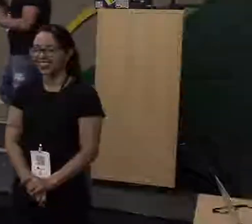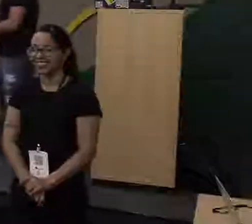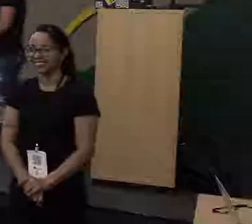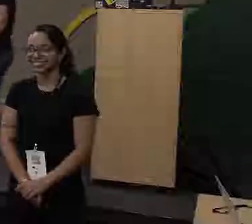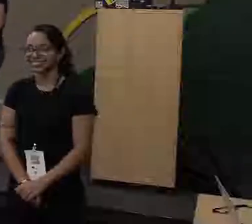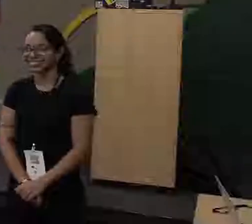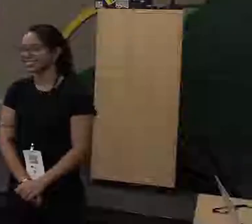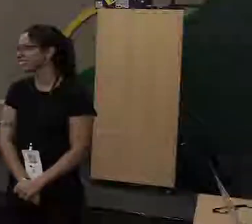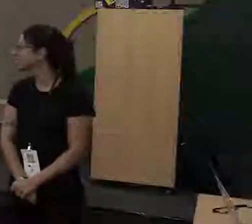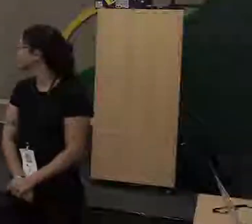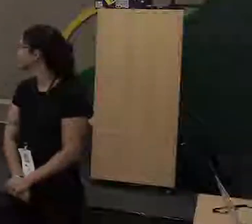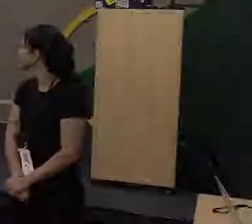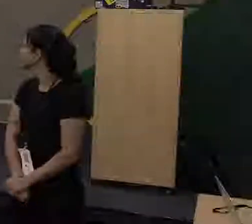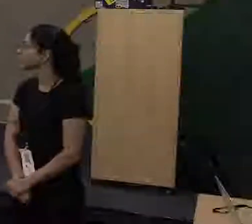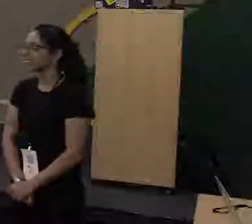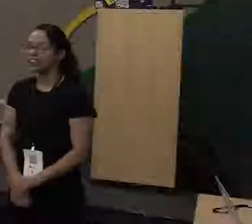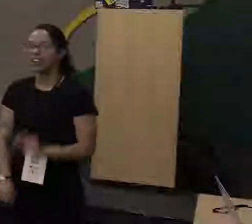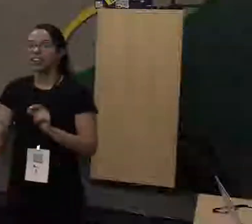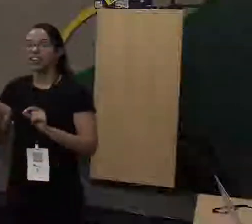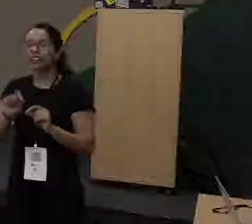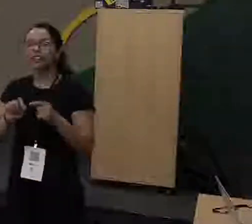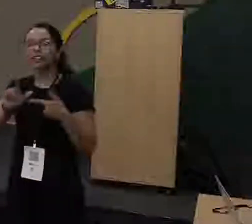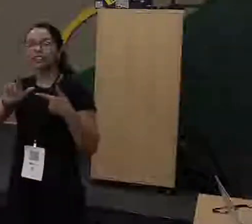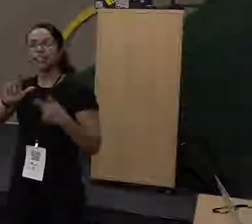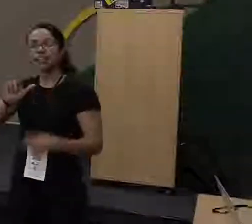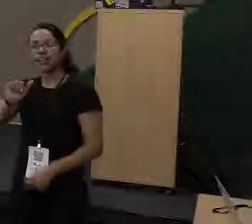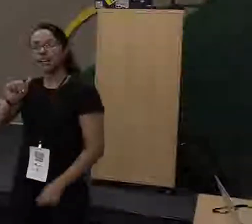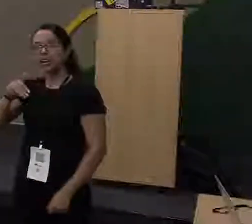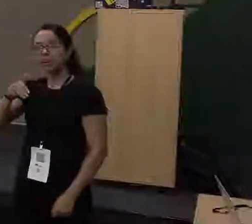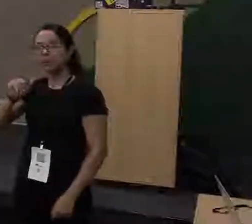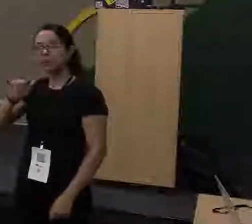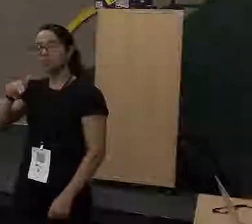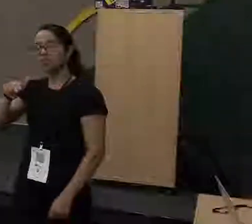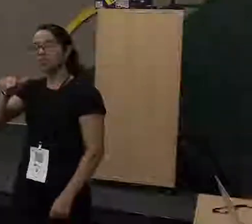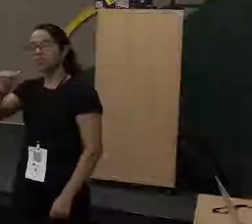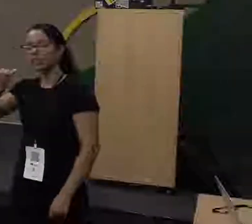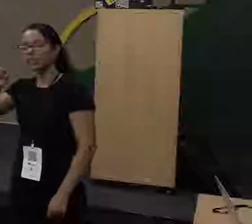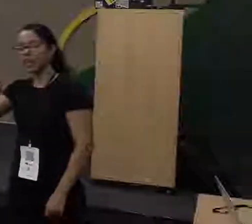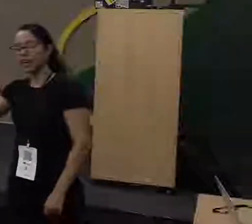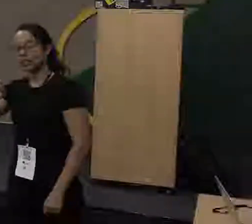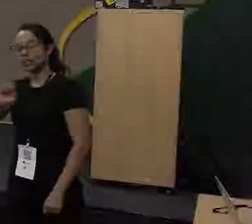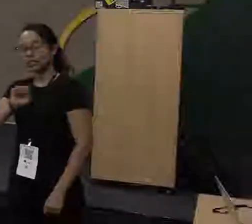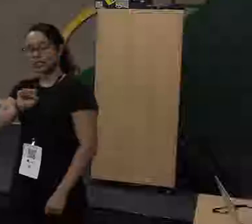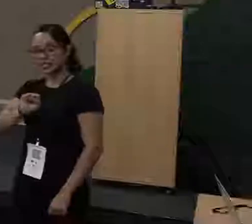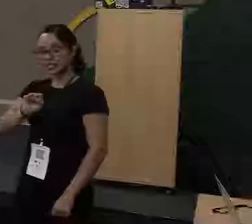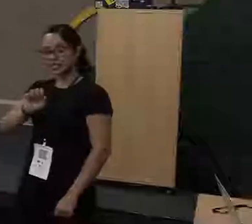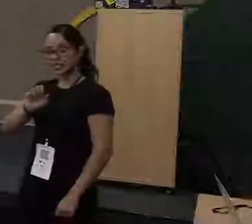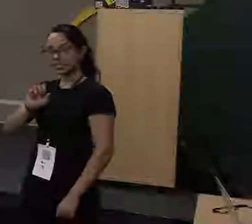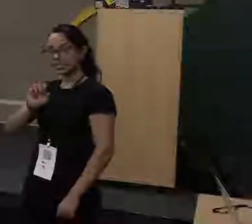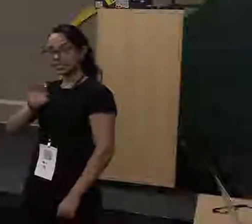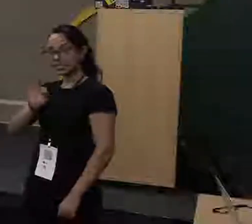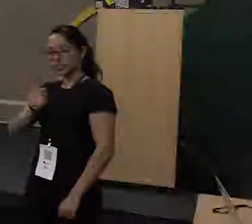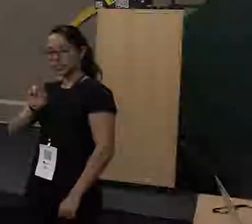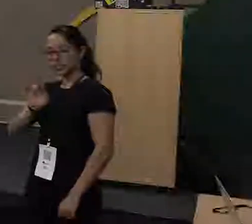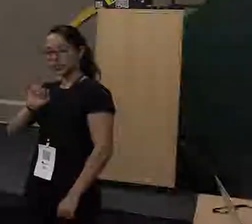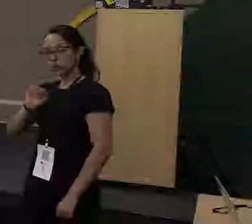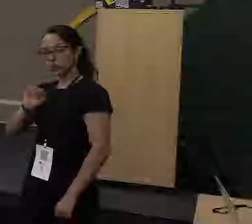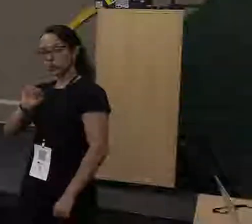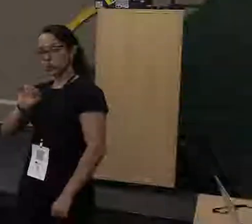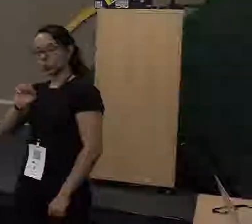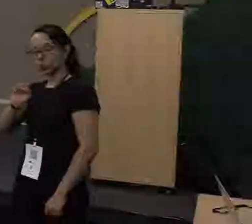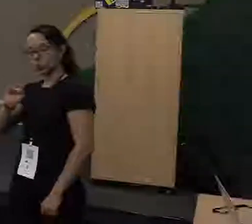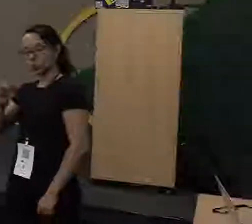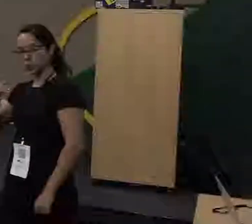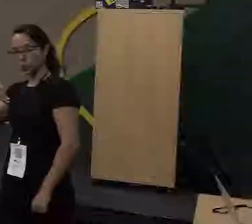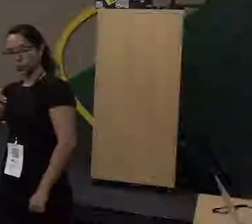Beleza. Quem conhece Lambdas e Streams, por favor levante a mão. Quem usa aí no dia a dia, pelo menos Java 8 da vida já, já